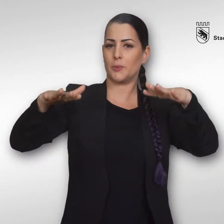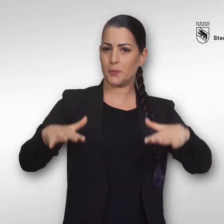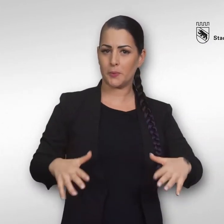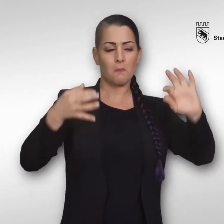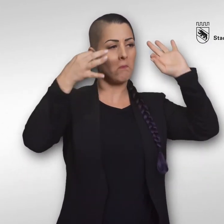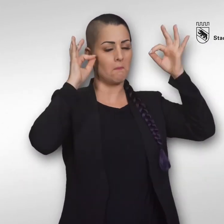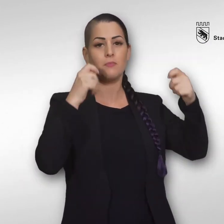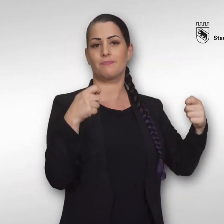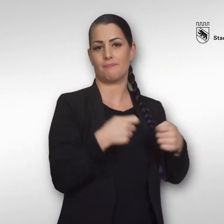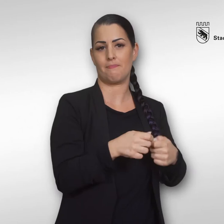zu vergessen.